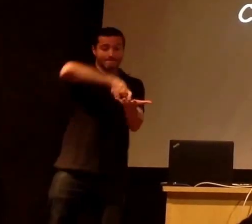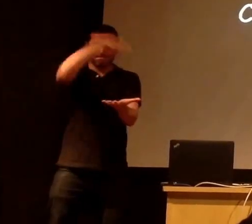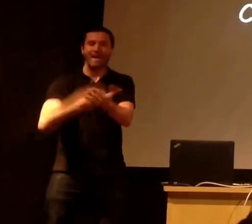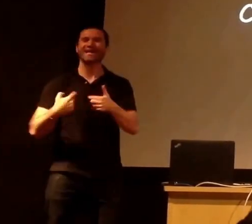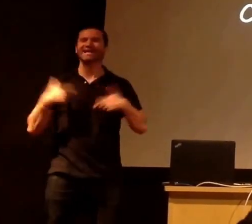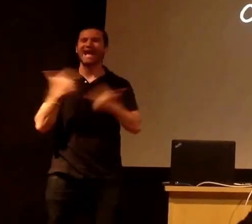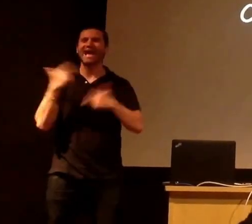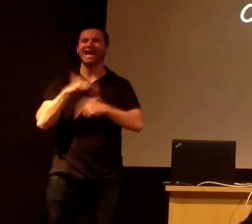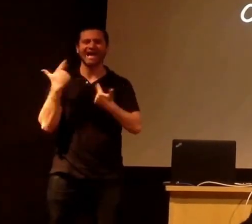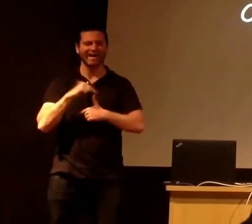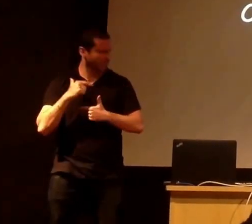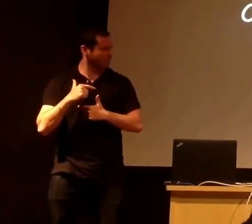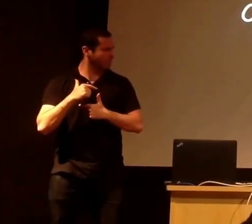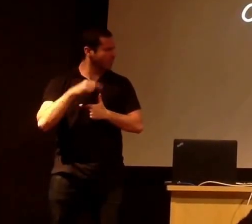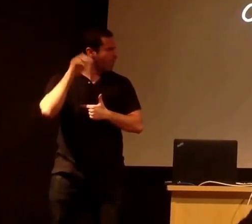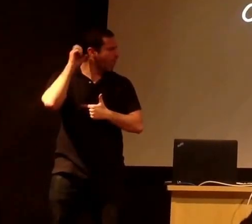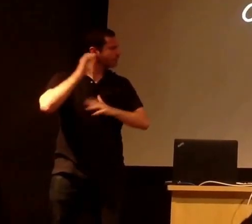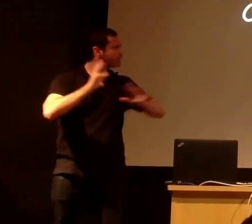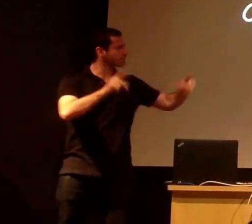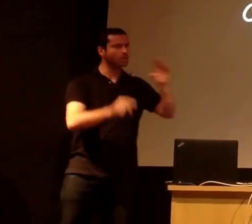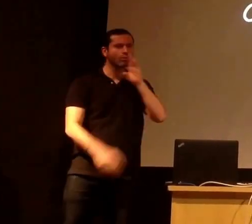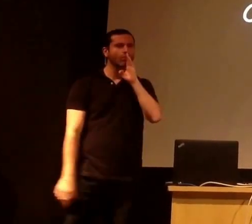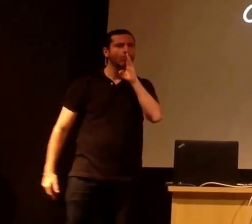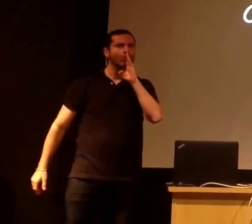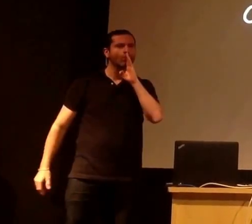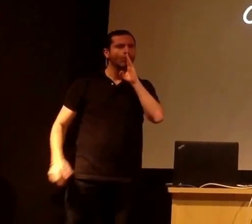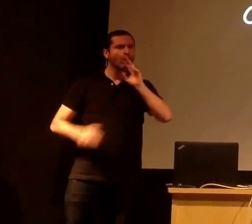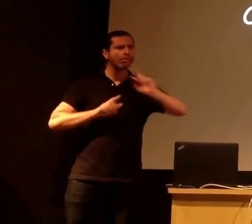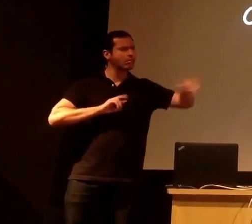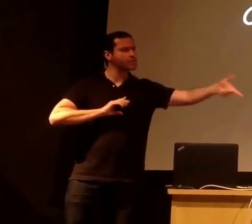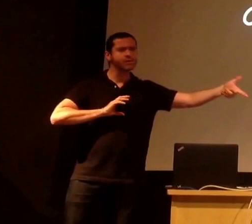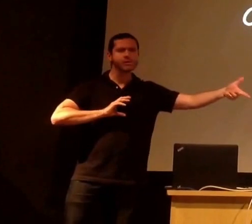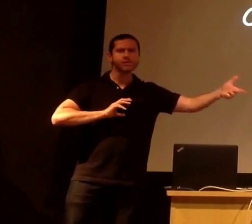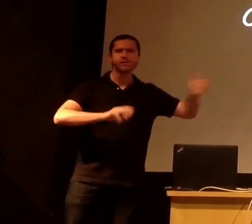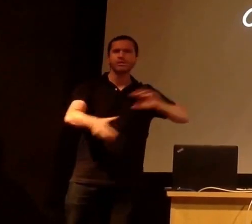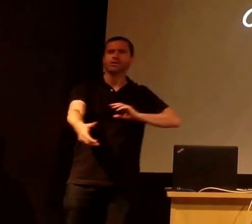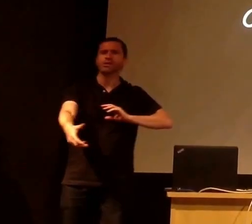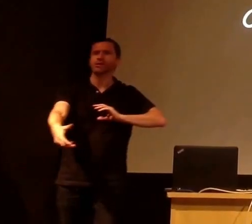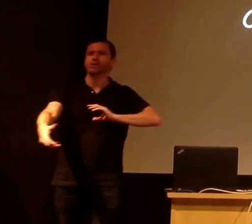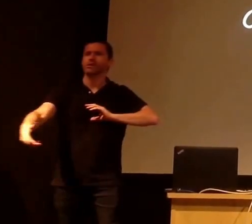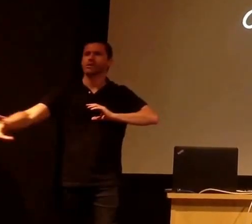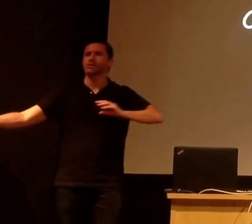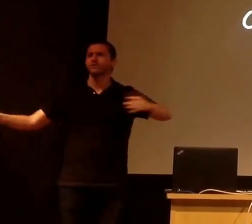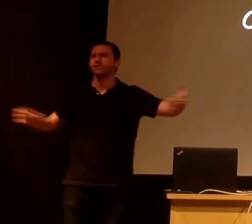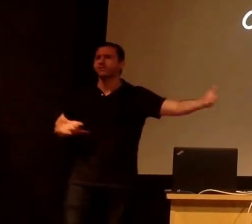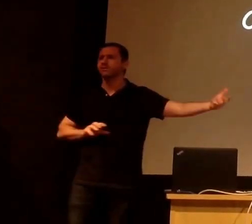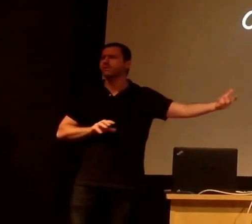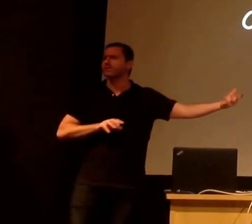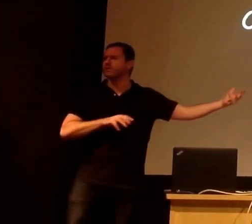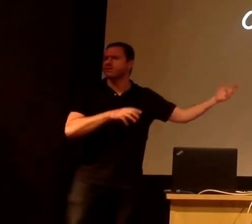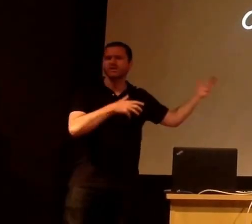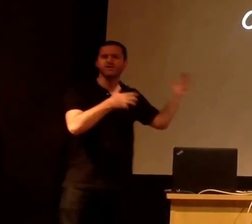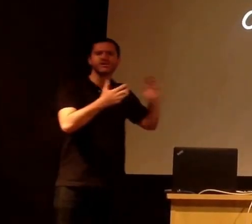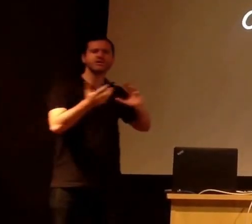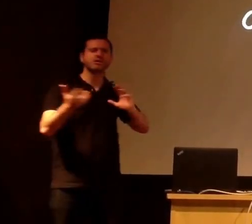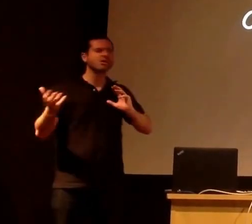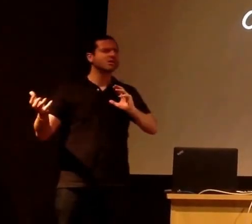E aí quando o palhaço caía, a gente ria e via que nenhum dos ouvidos estava rindo. Mas por que era o contrário da gente?